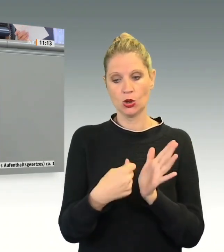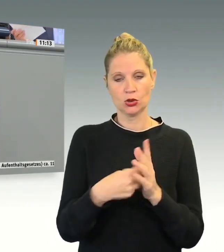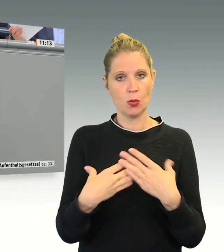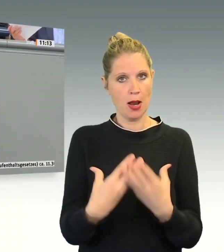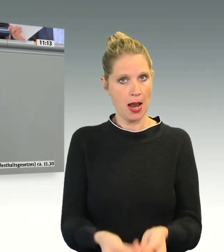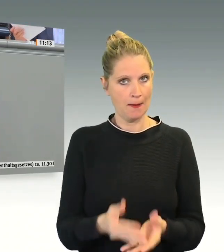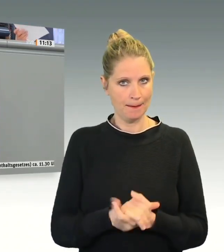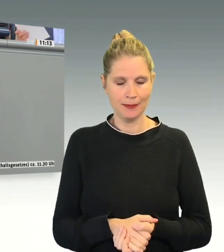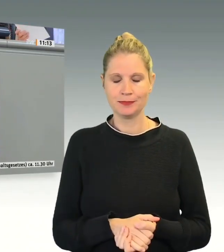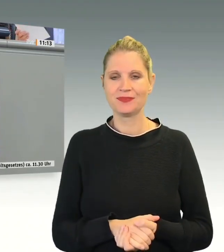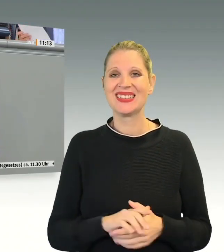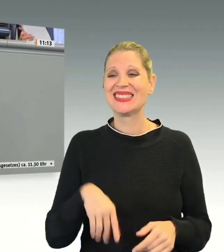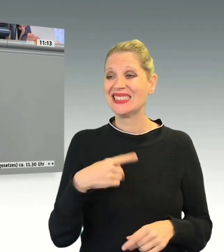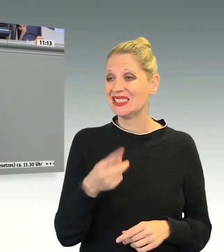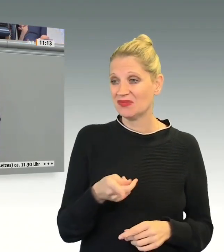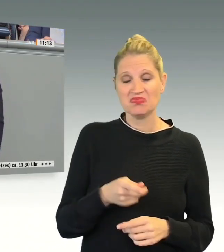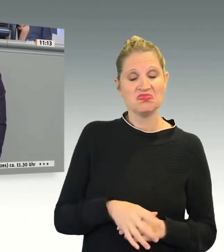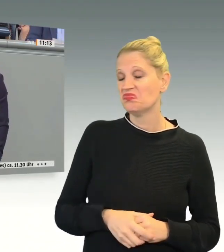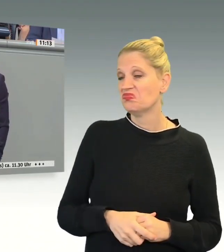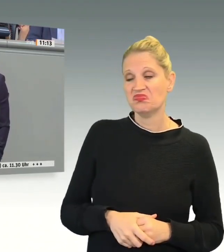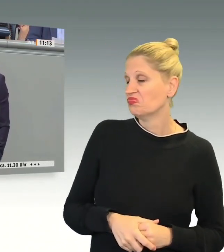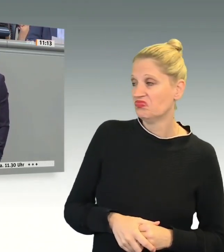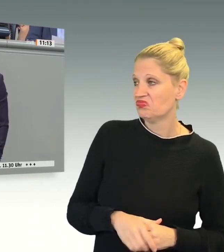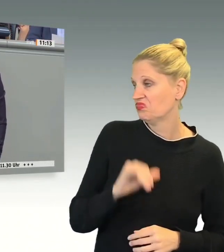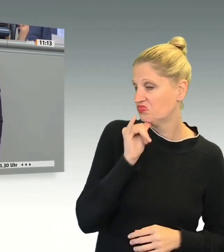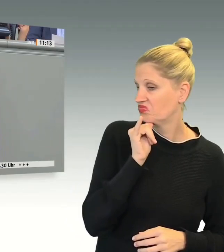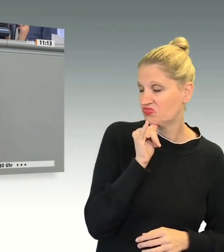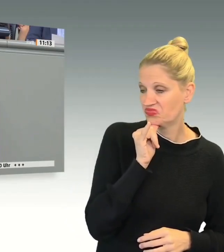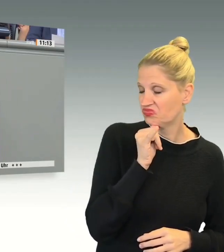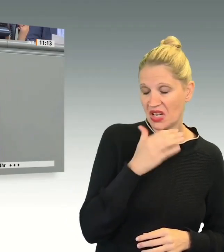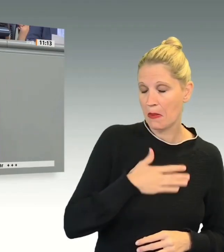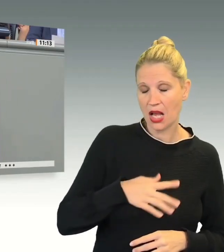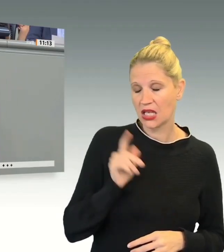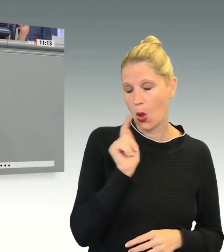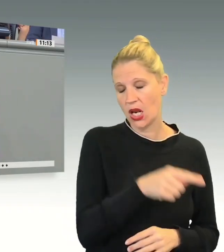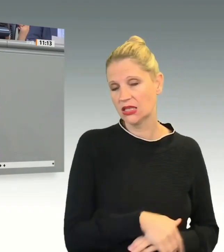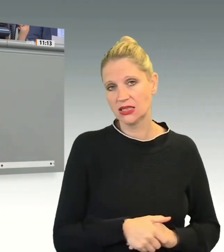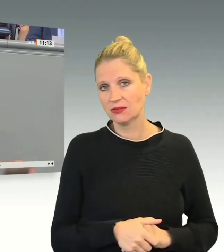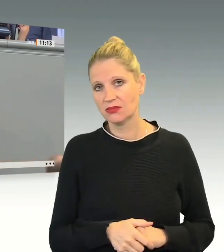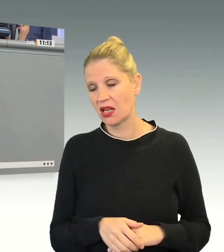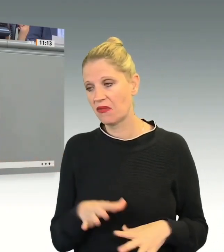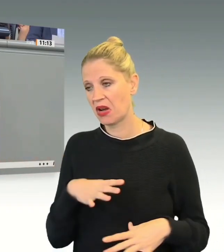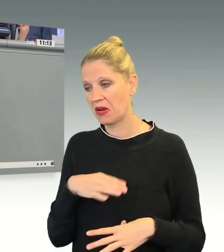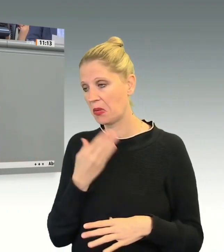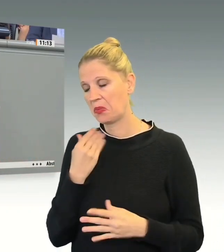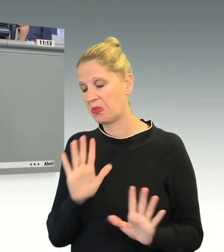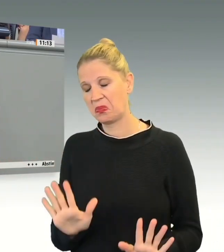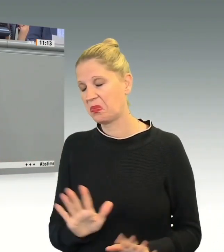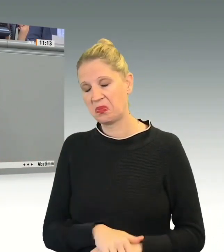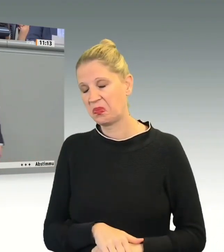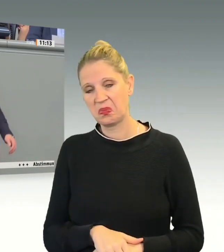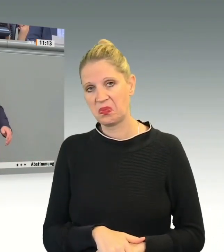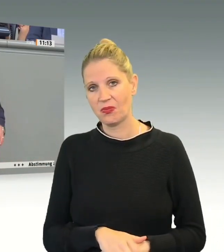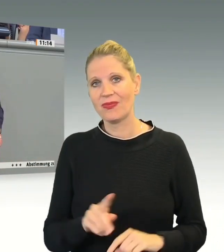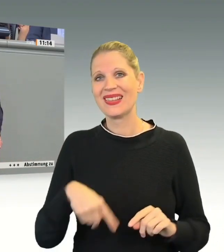Und wenn dann keinerlei Kooperationsbereitschaft besteht und keinerlei Freiwilligkeit, dann gibt es wieder ein